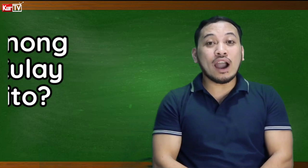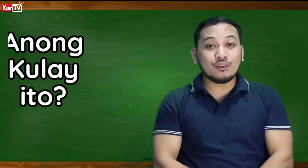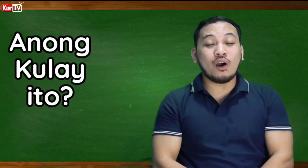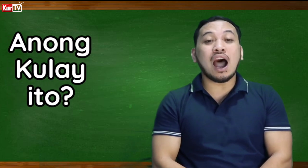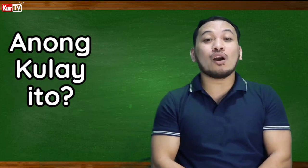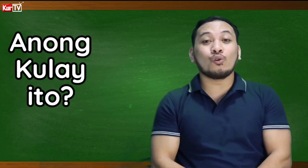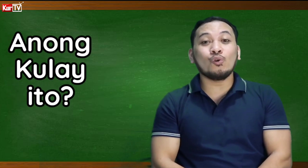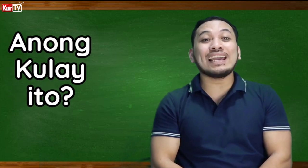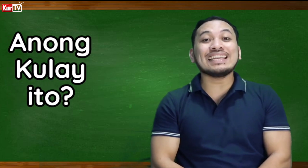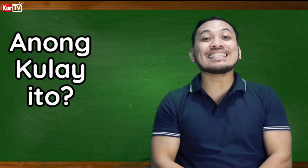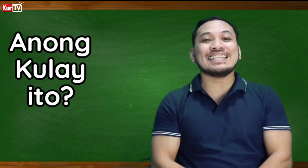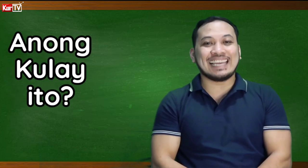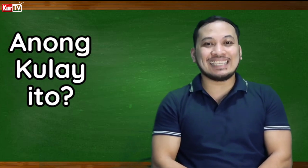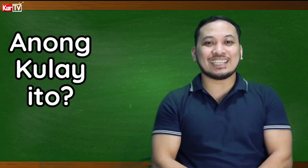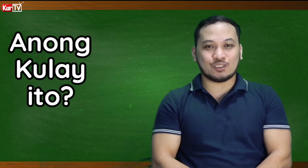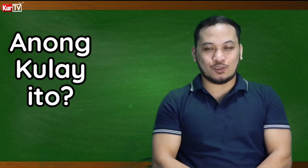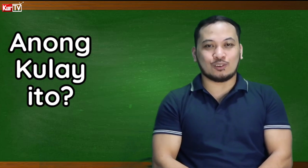ano ang kulay na sinenyas ko